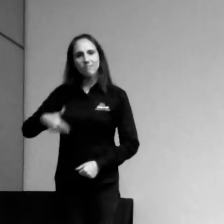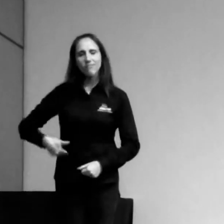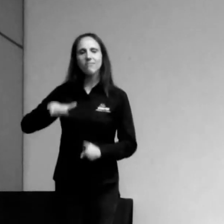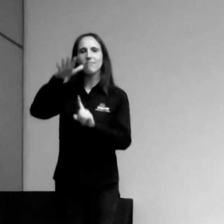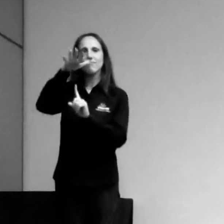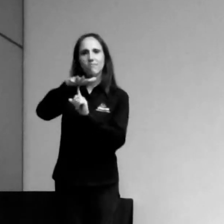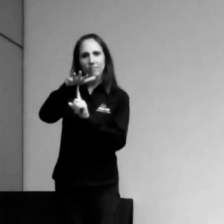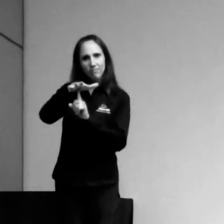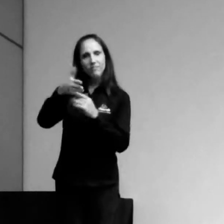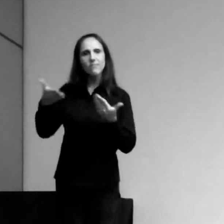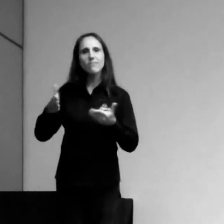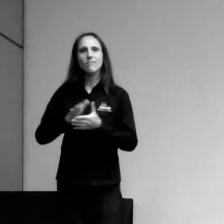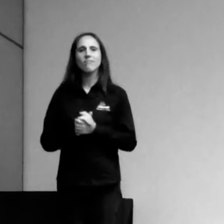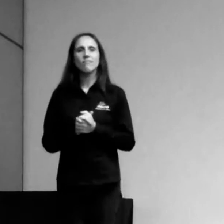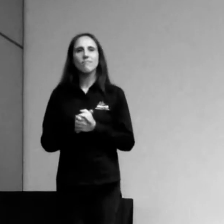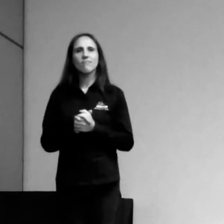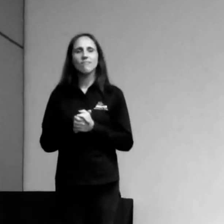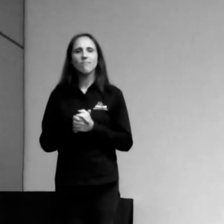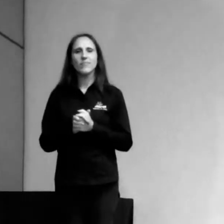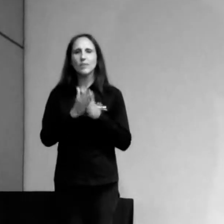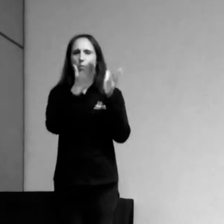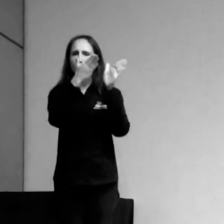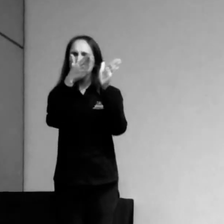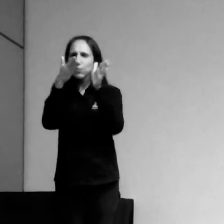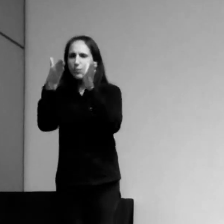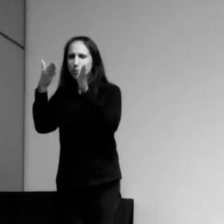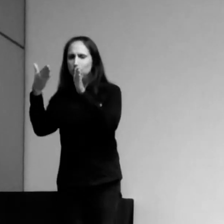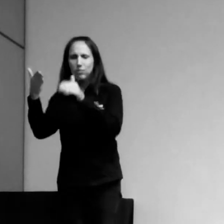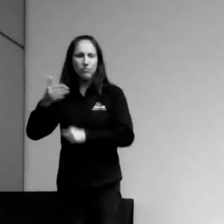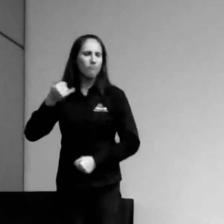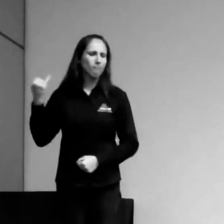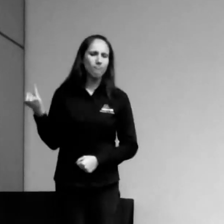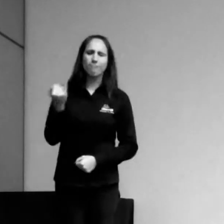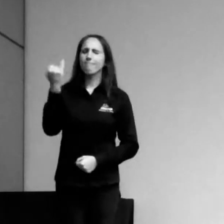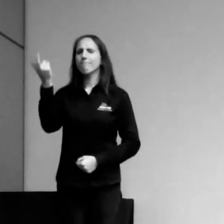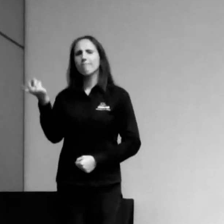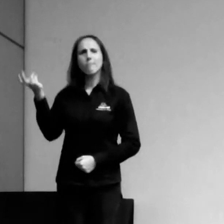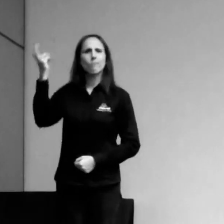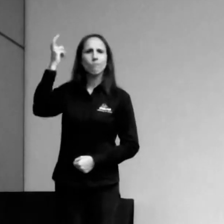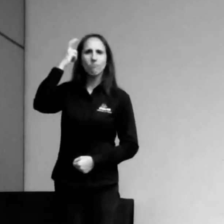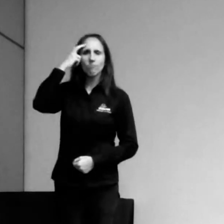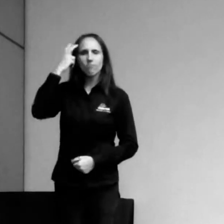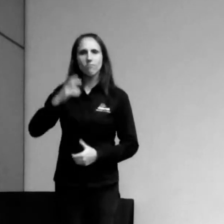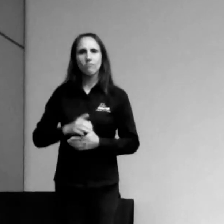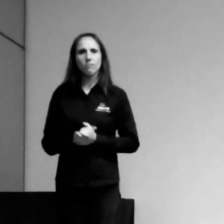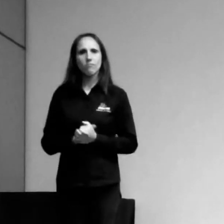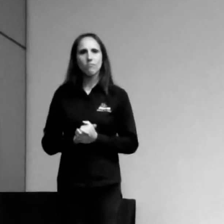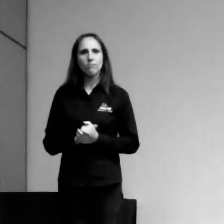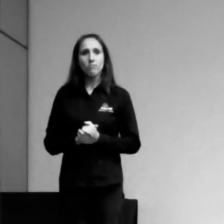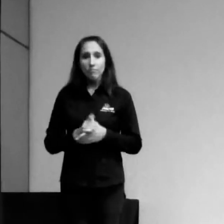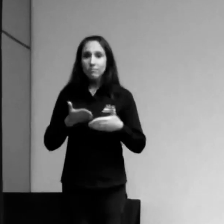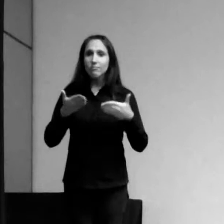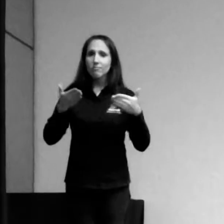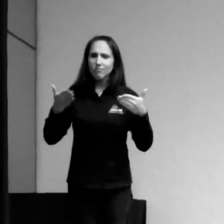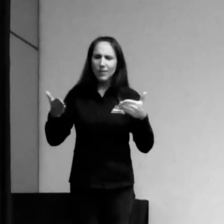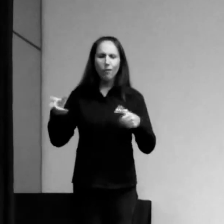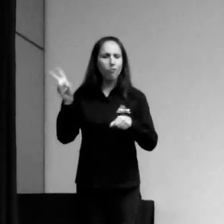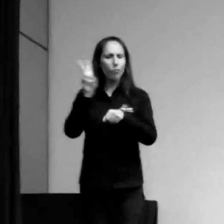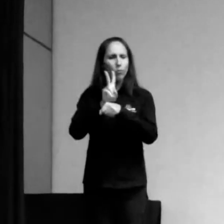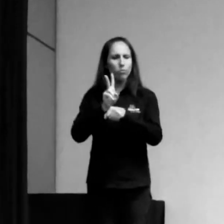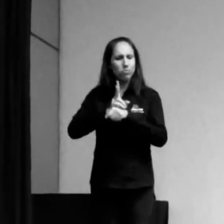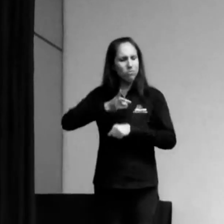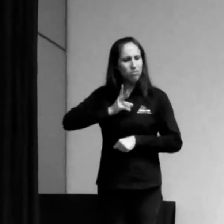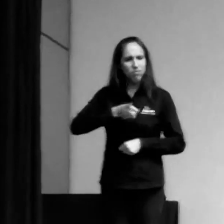Paraná, um acervo fantástico de cultura e importante de preservação